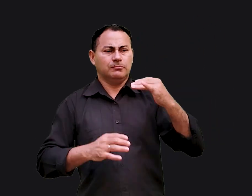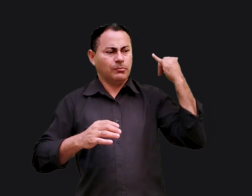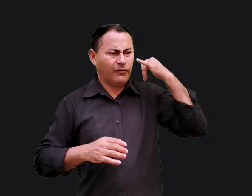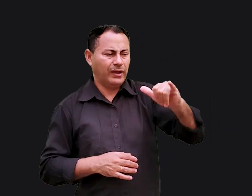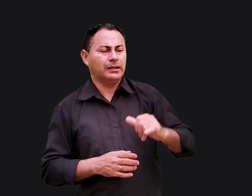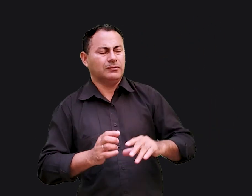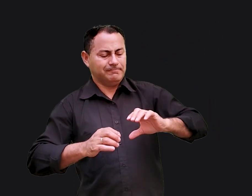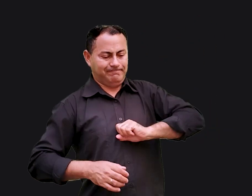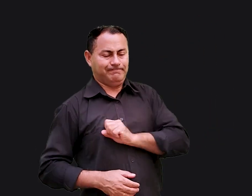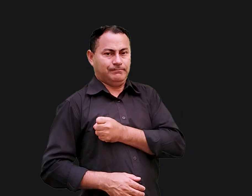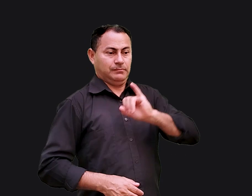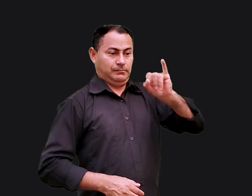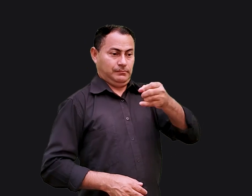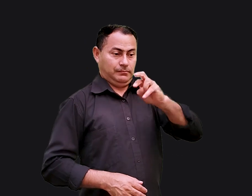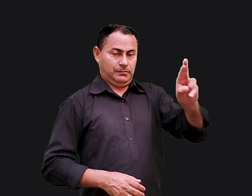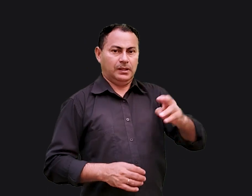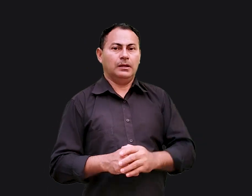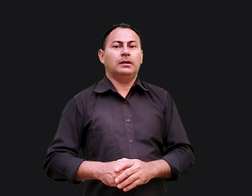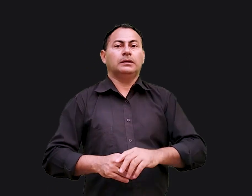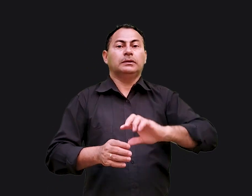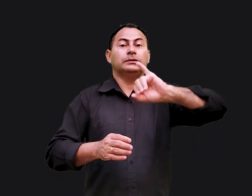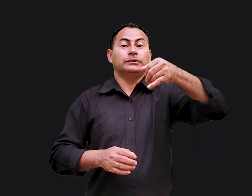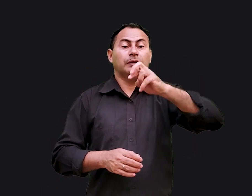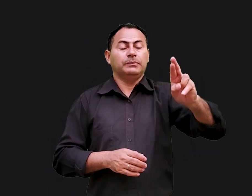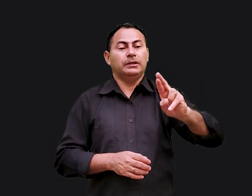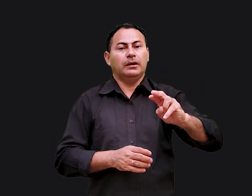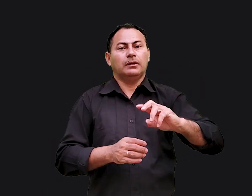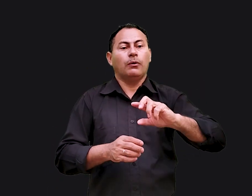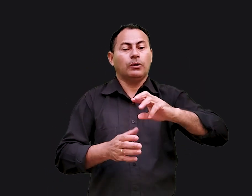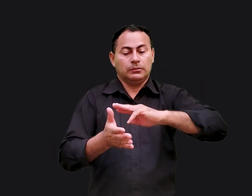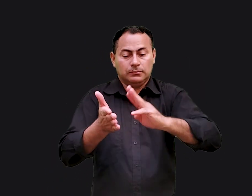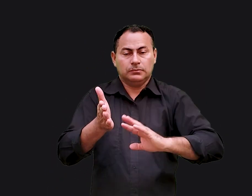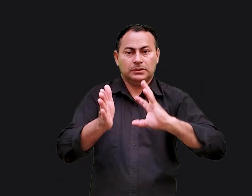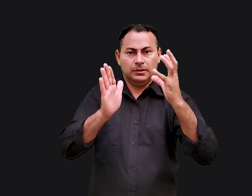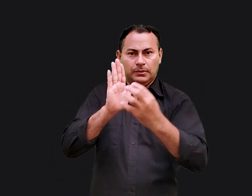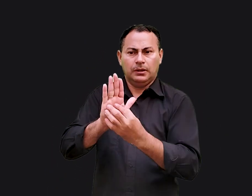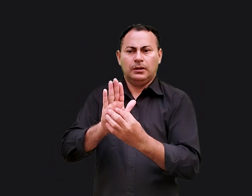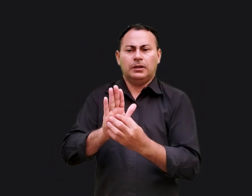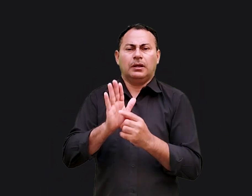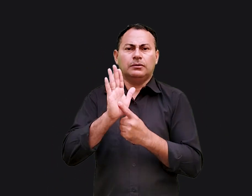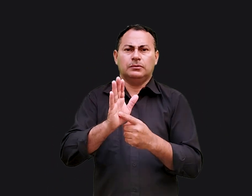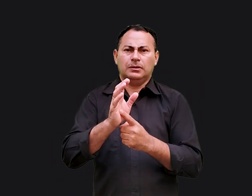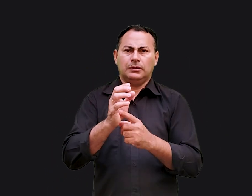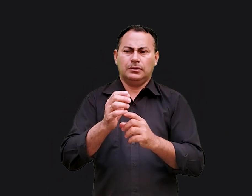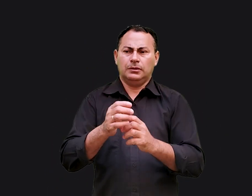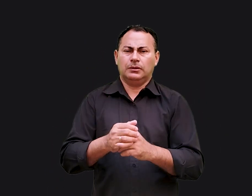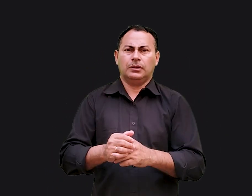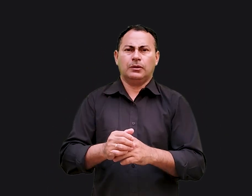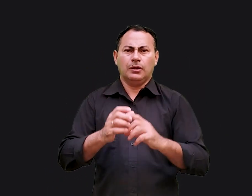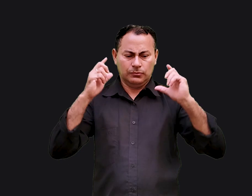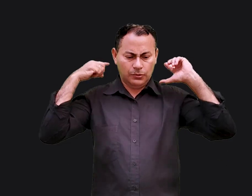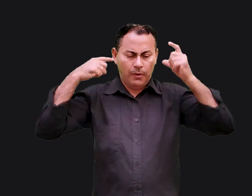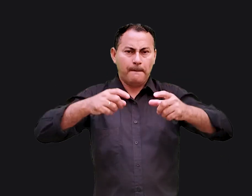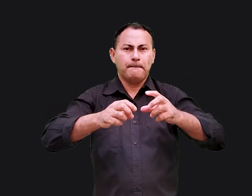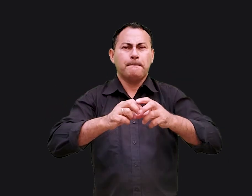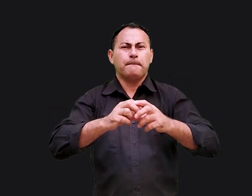odiavam Jeremias Jeremias deu outra mensagem simbólica usando um daqueles jugos de madeira que se coloca no boi